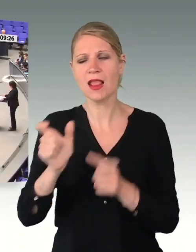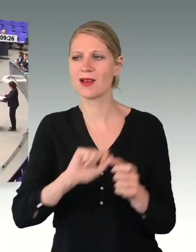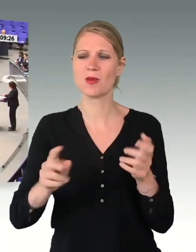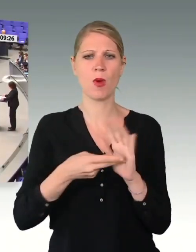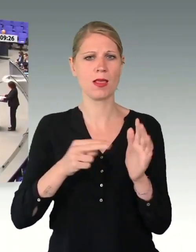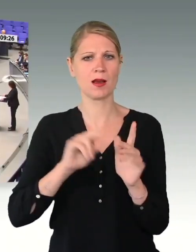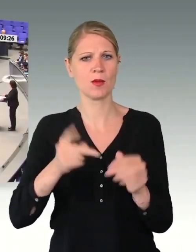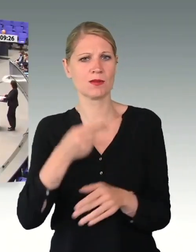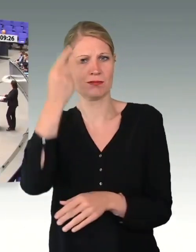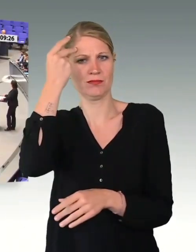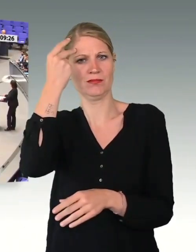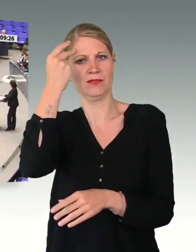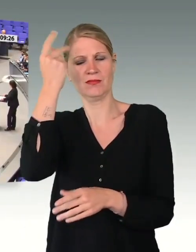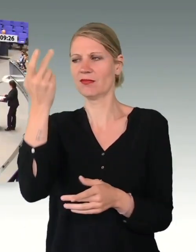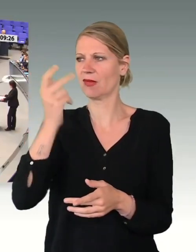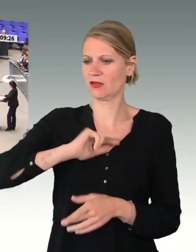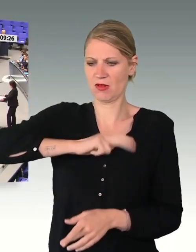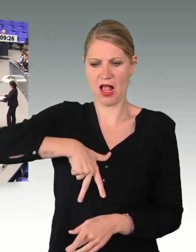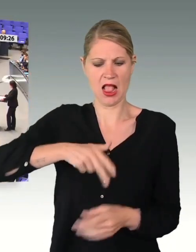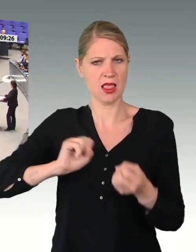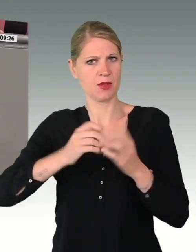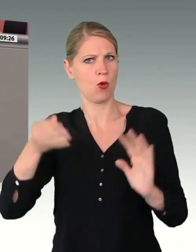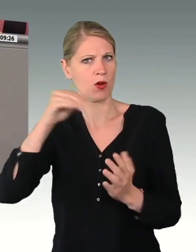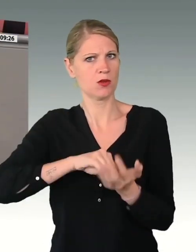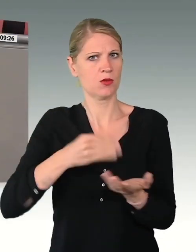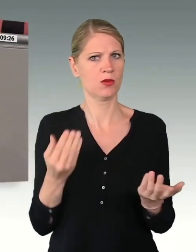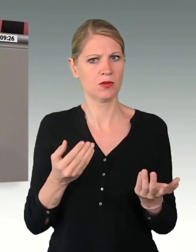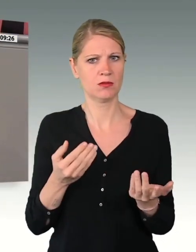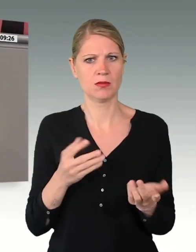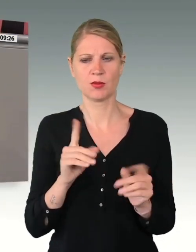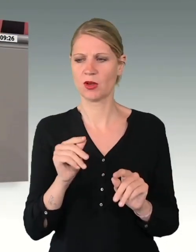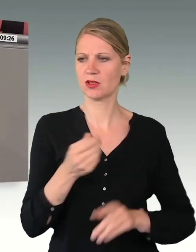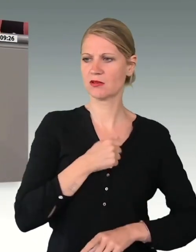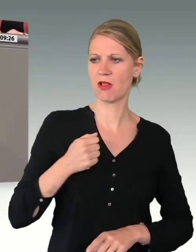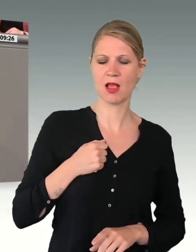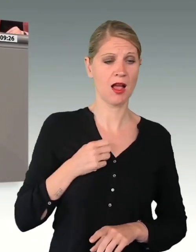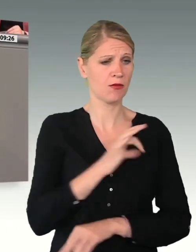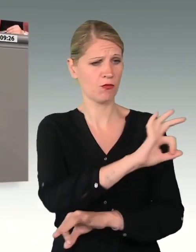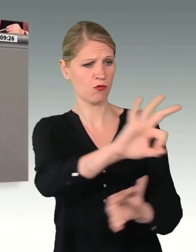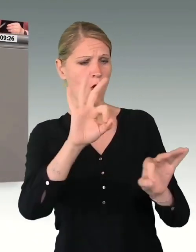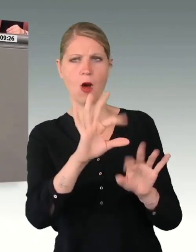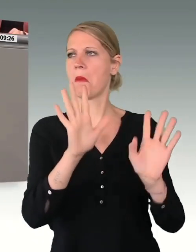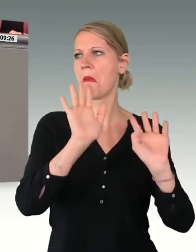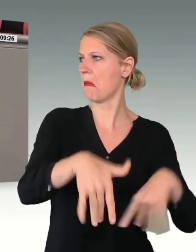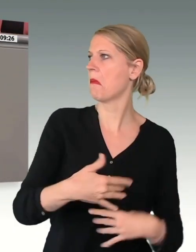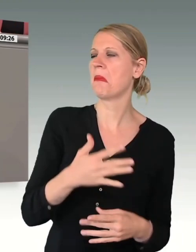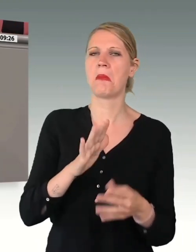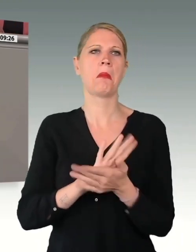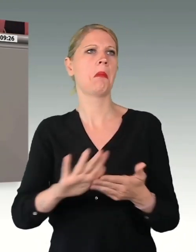Viele mögen Soldatinnen bzw. Soldaten nicht einfach nur als Beruf ansehen, sondern als Berufung.